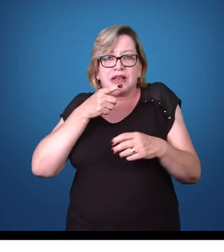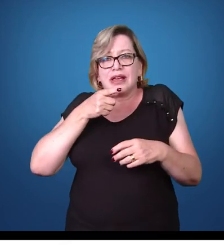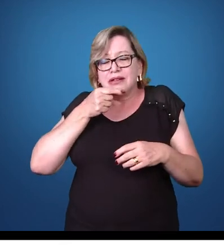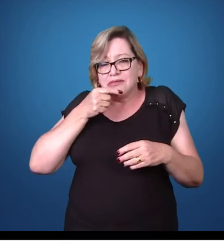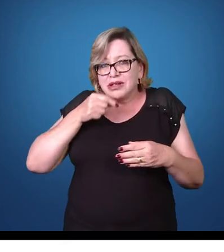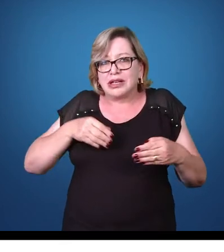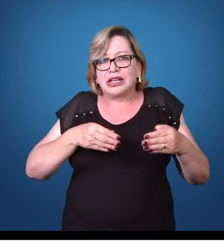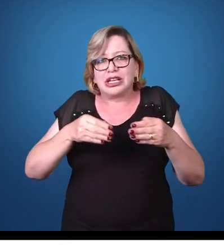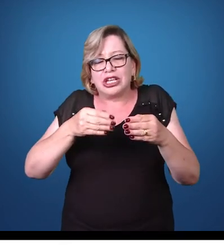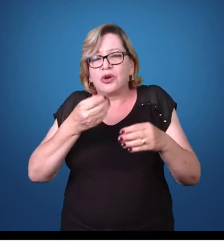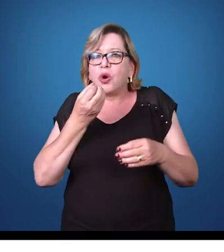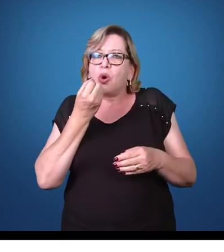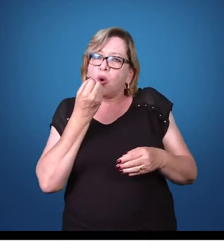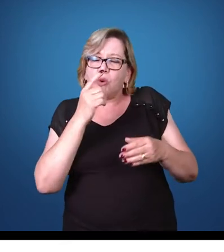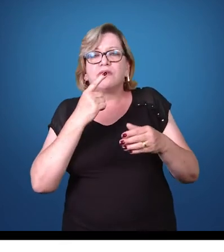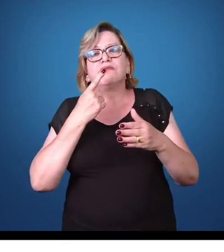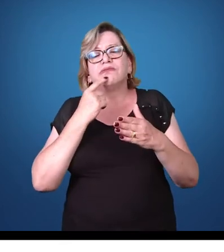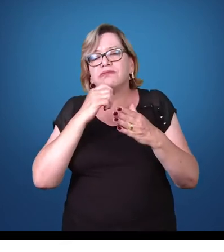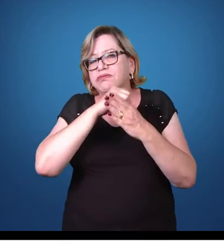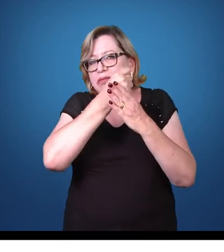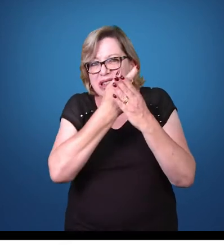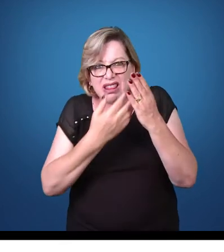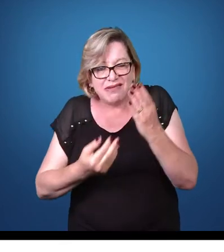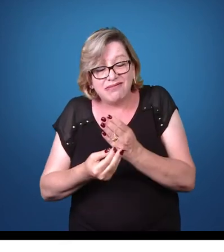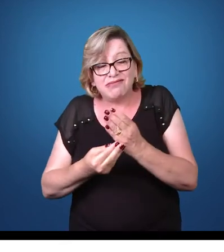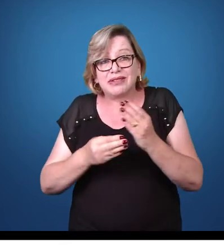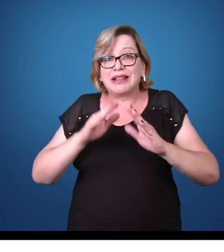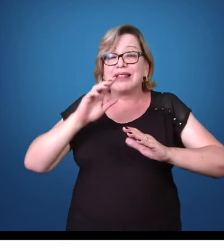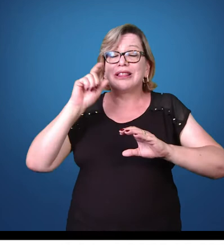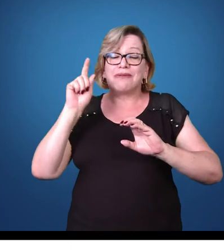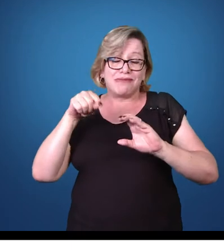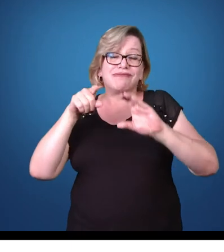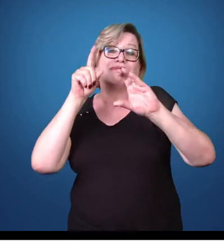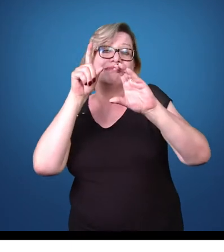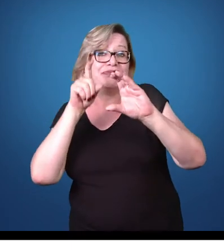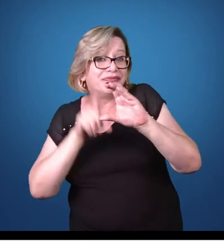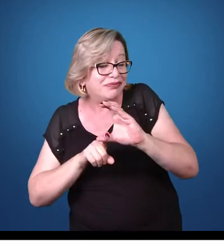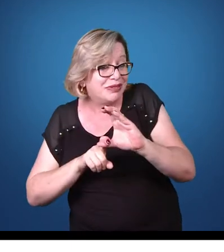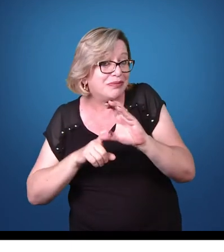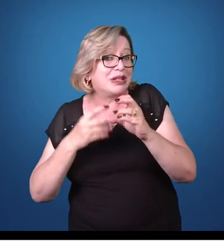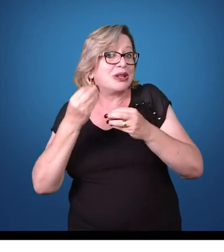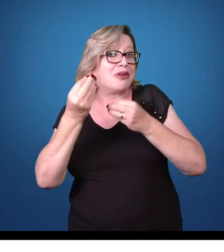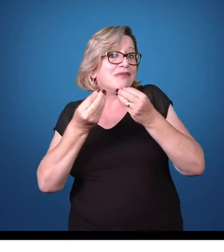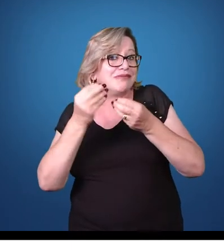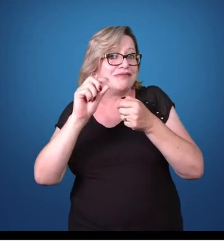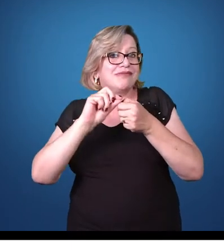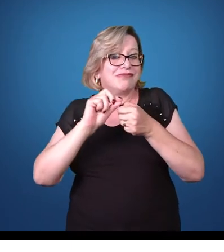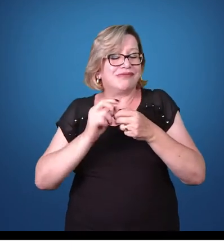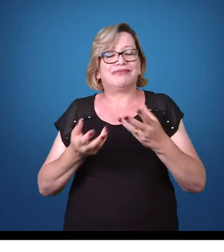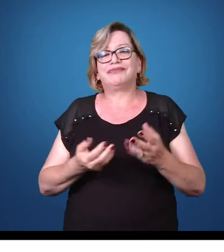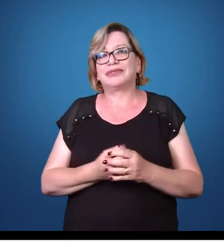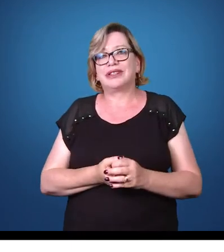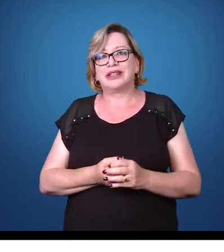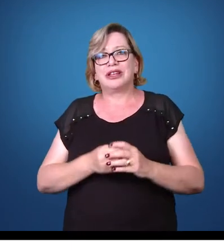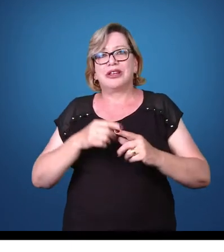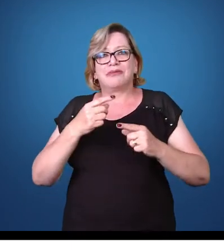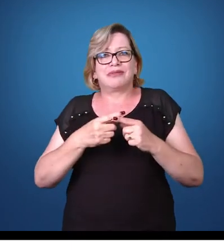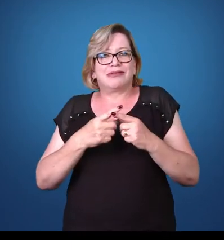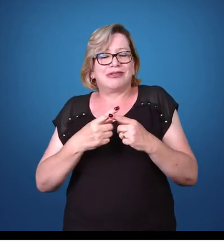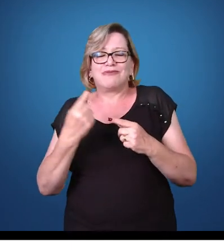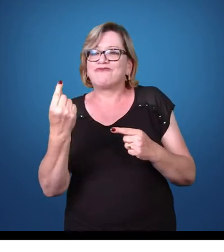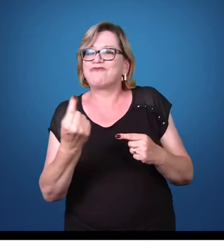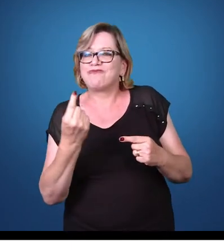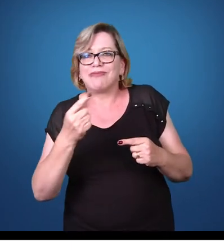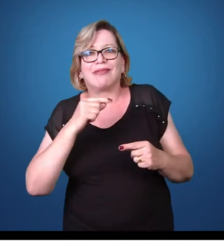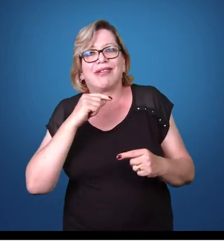pode ser do sistema sanguíneo, enfim, ele depende desses mecanismos de transporte, por conta que ele